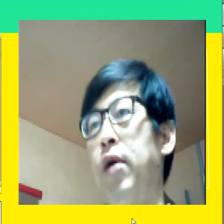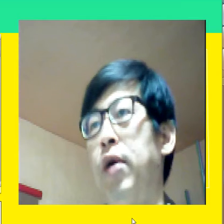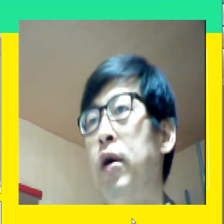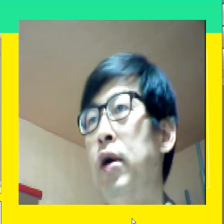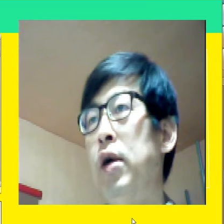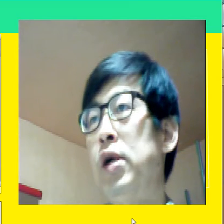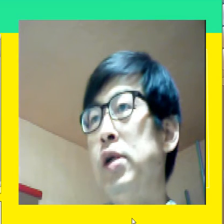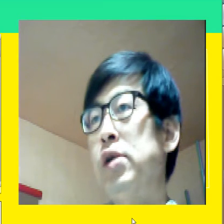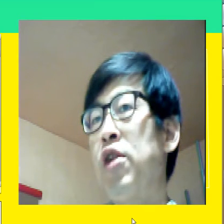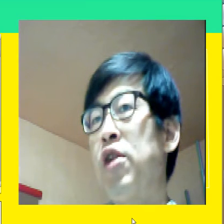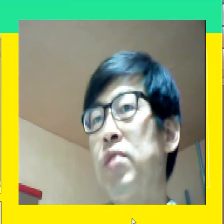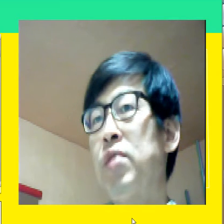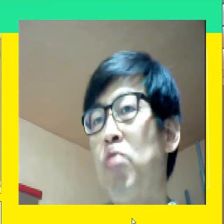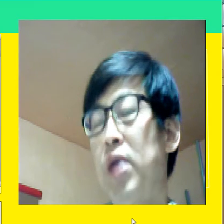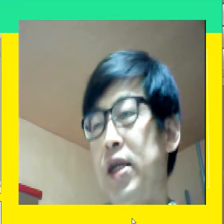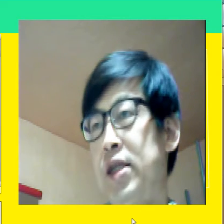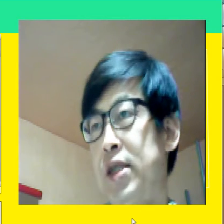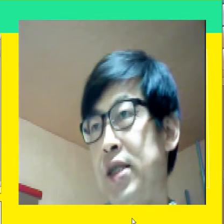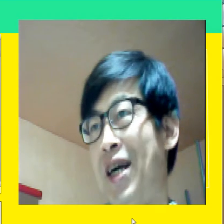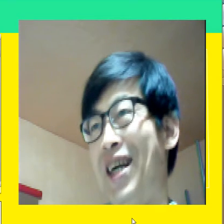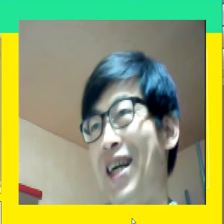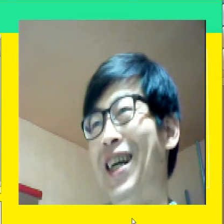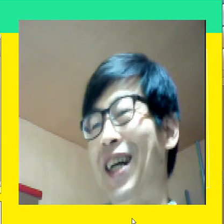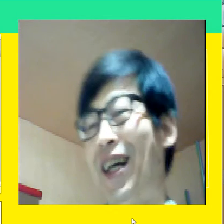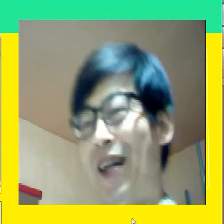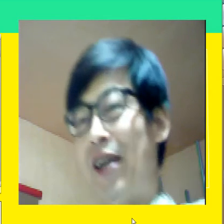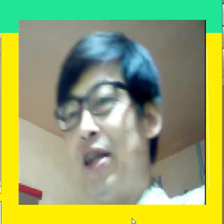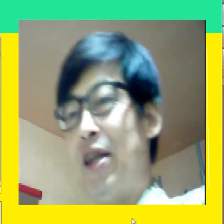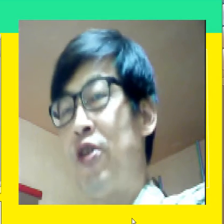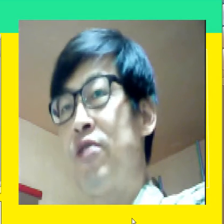선생님한테 물어봐야지 네 수고하셨습니다 수고하셨습니다